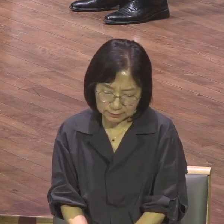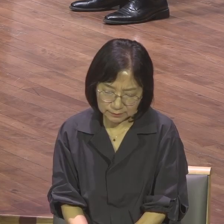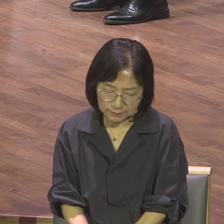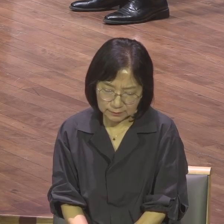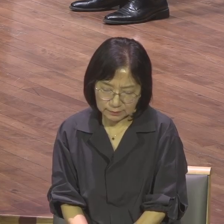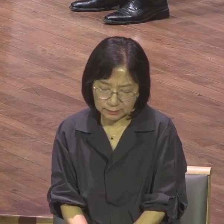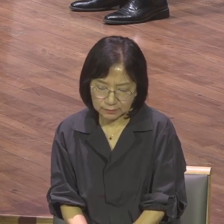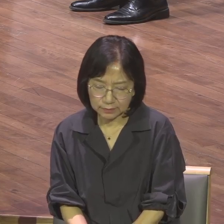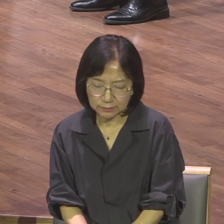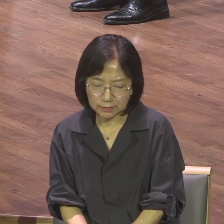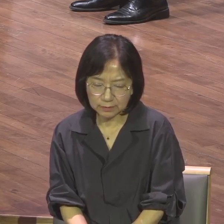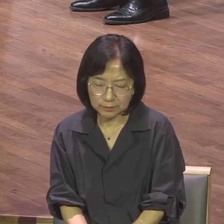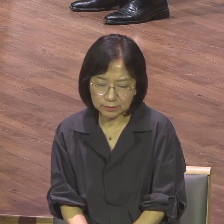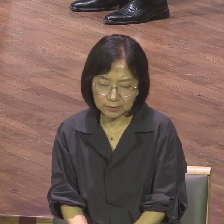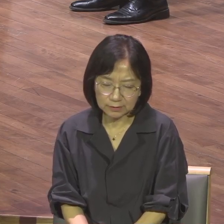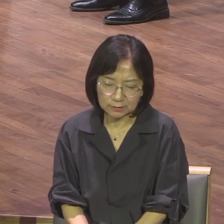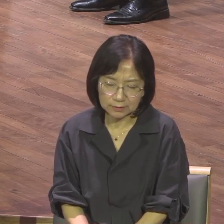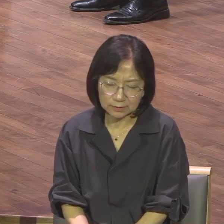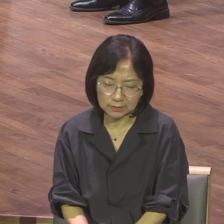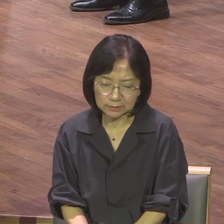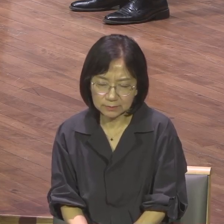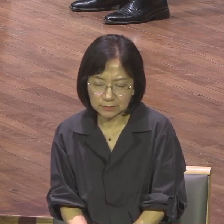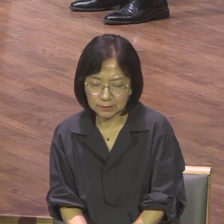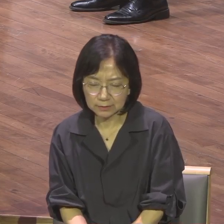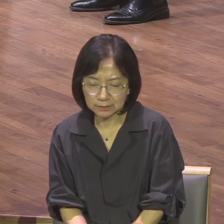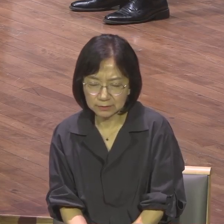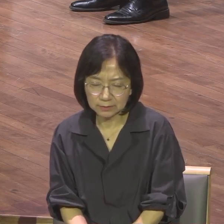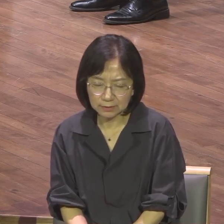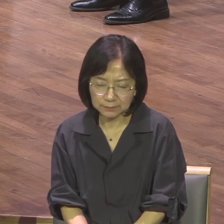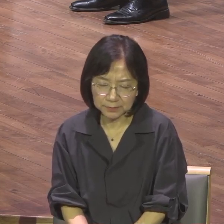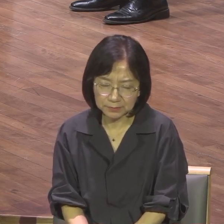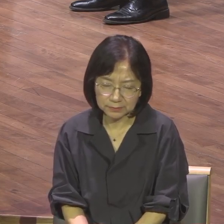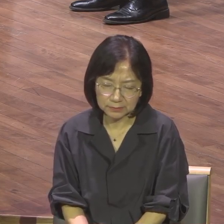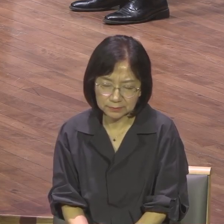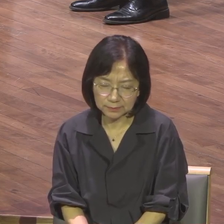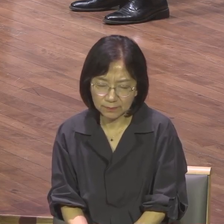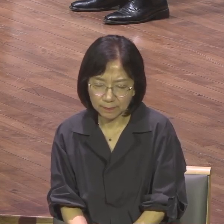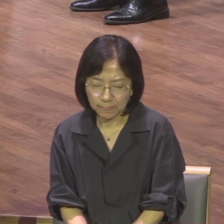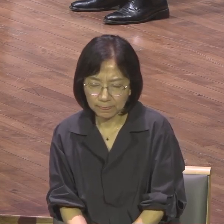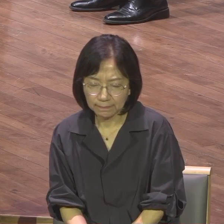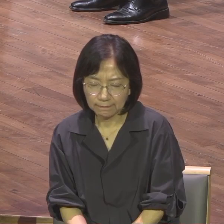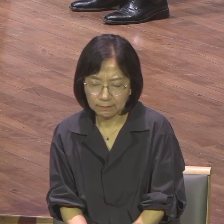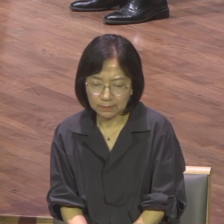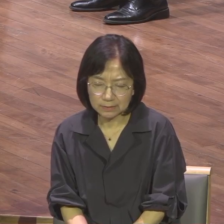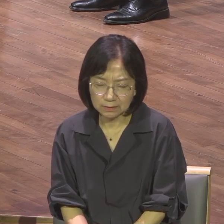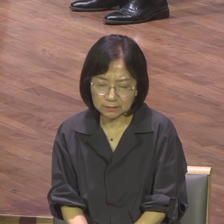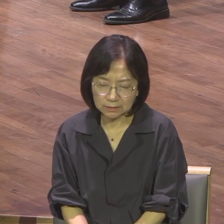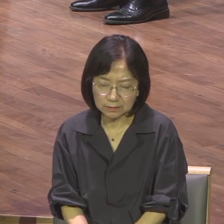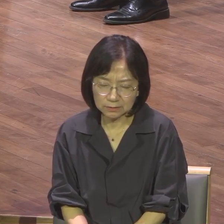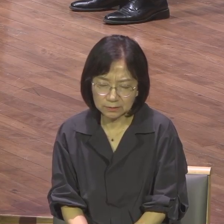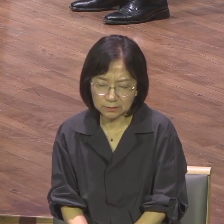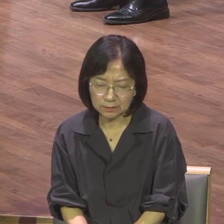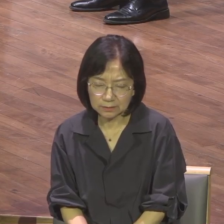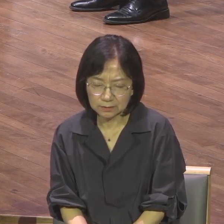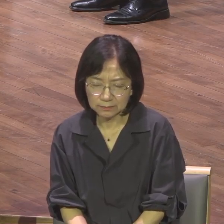하나님 역사하여 주시옵소서 내 안에 이 부품이 모든 부품이 되어지믄 부품이 부품으로 뿌리게 되어지믄